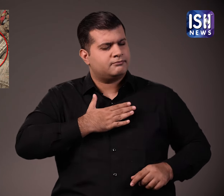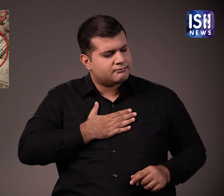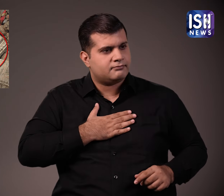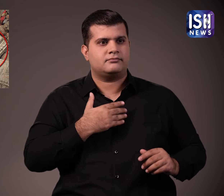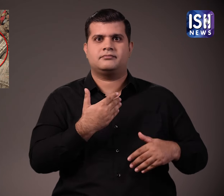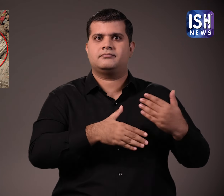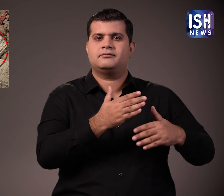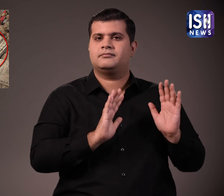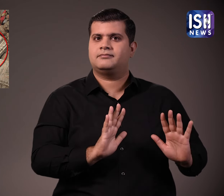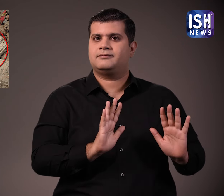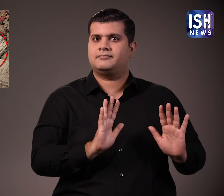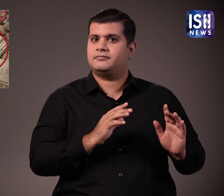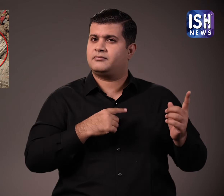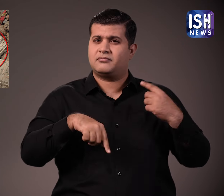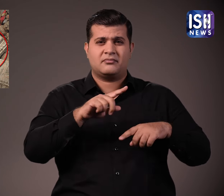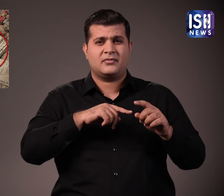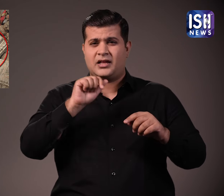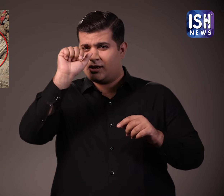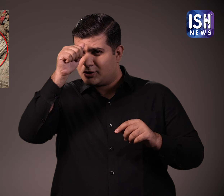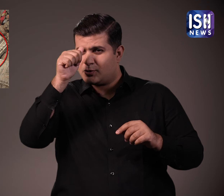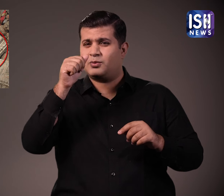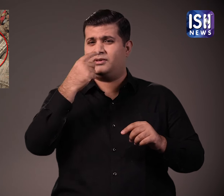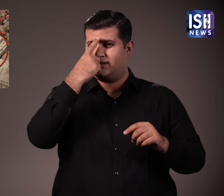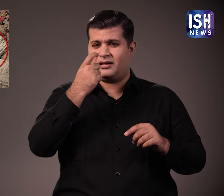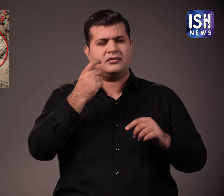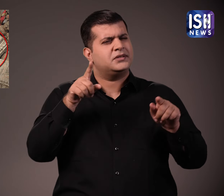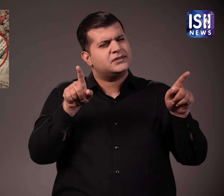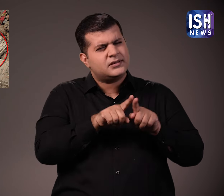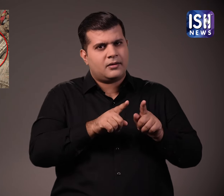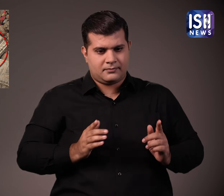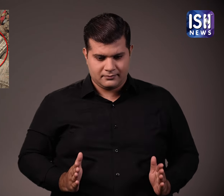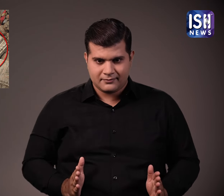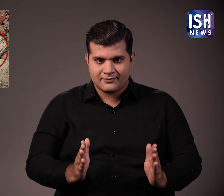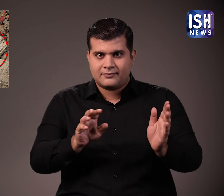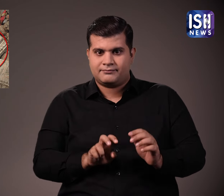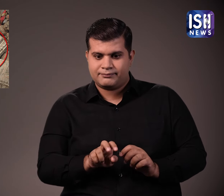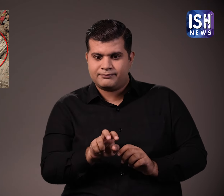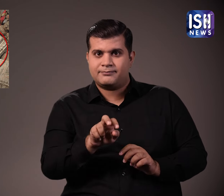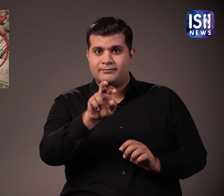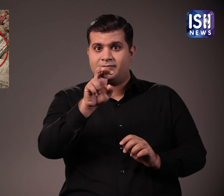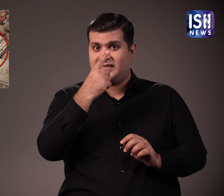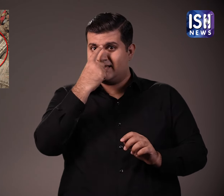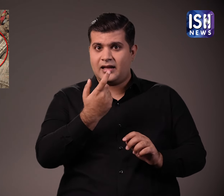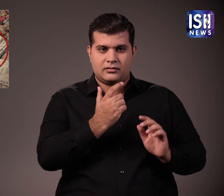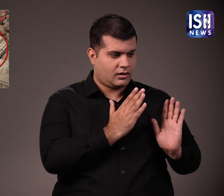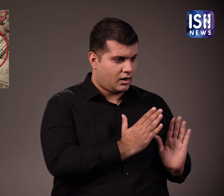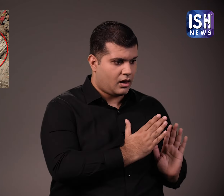उन्होंने भक्तिवर्ष ऐसा किया था हिंदू और जैन समान लूप से महाकाली मंदिर तक जाने वाली सीडियों का उप्योग करते हैं